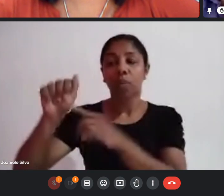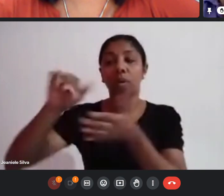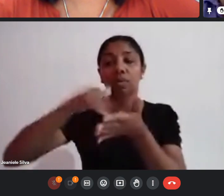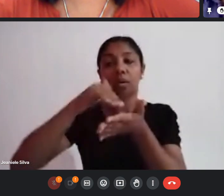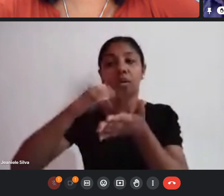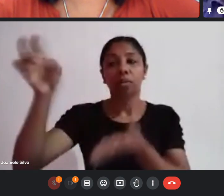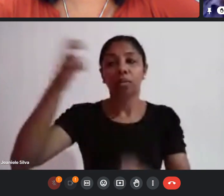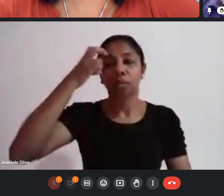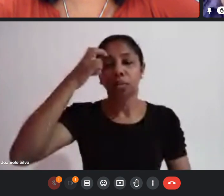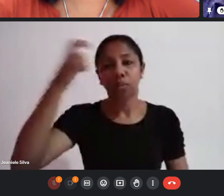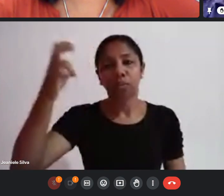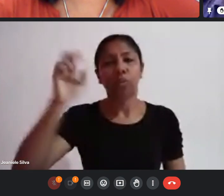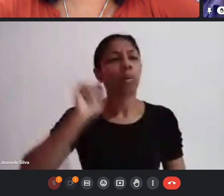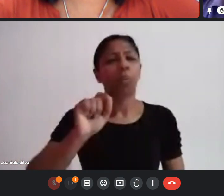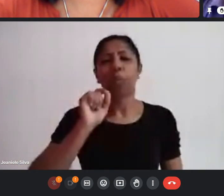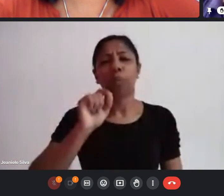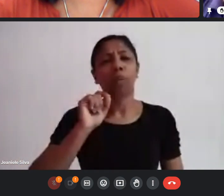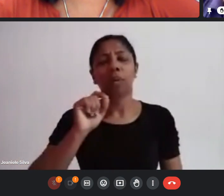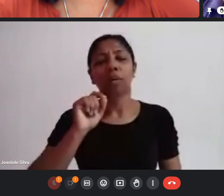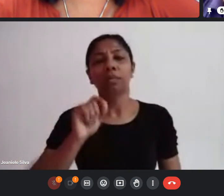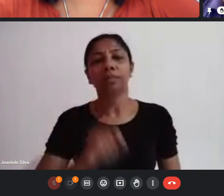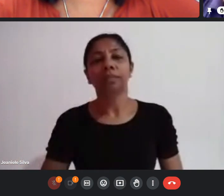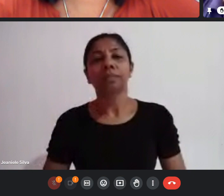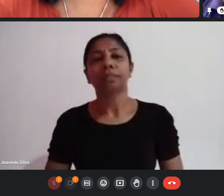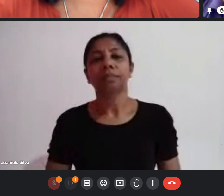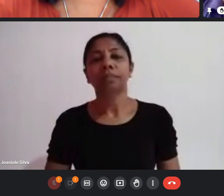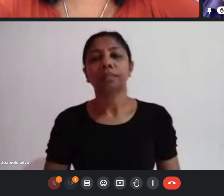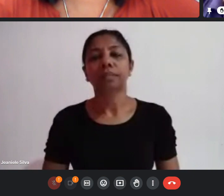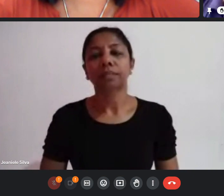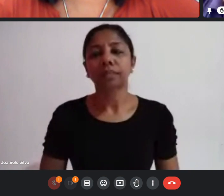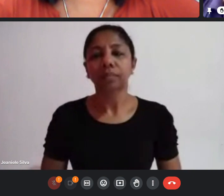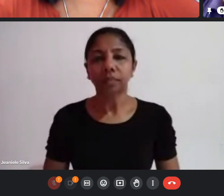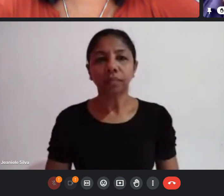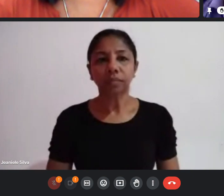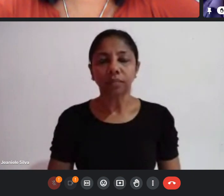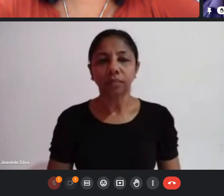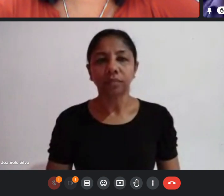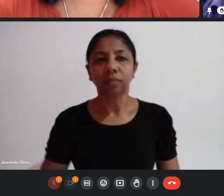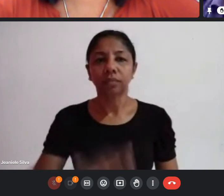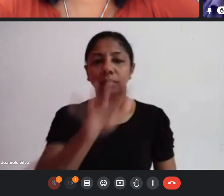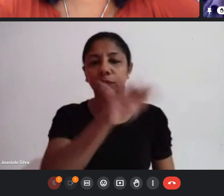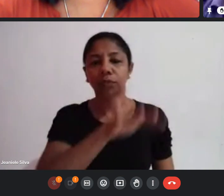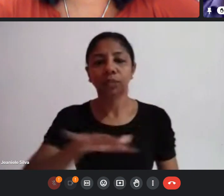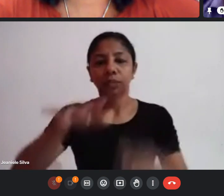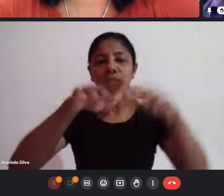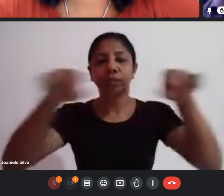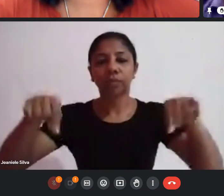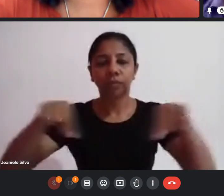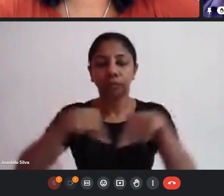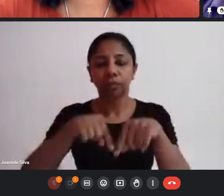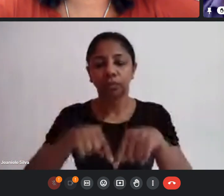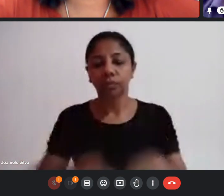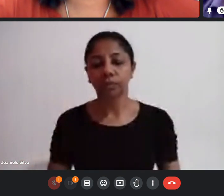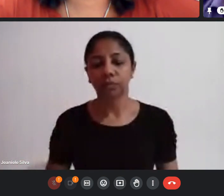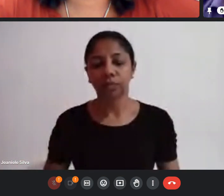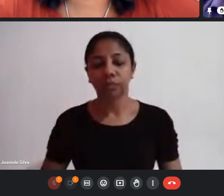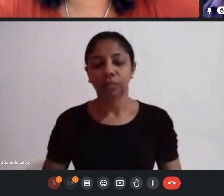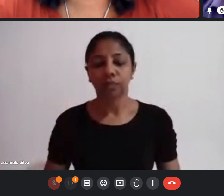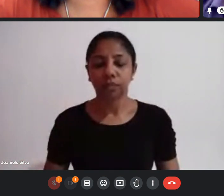é no sentido de uma estrutura que eu quero dizer